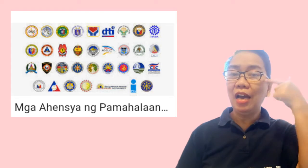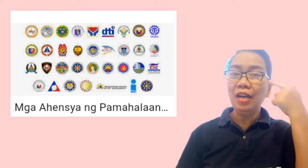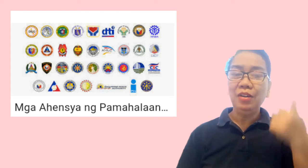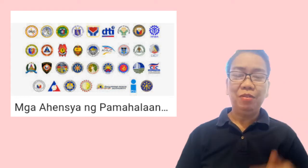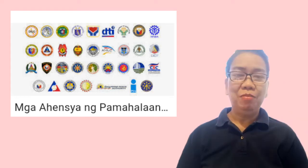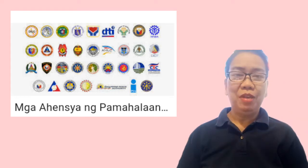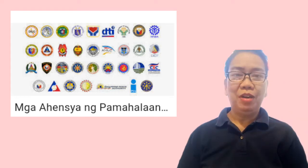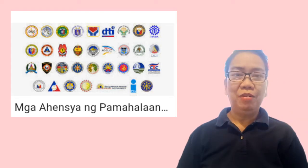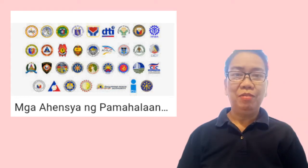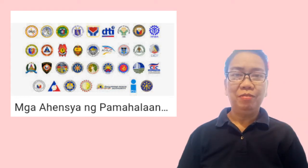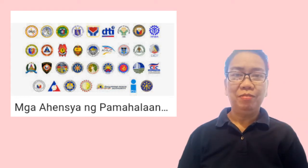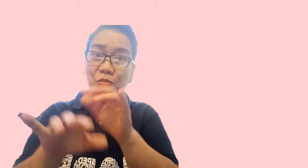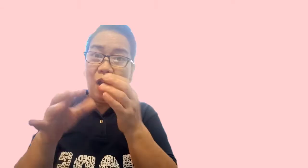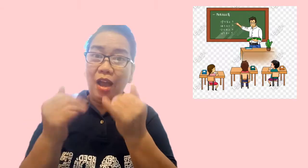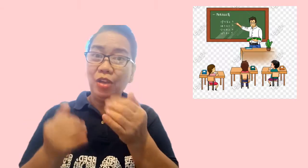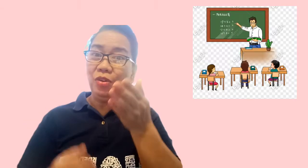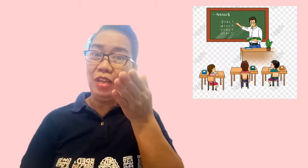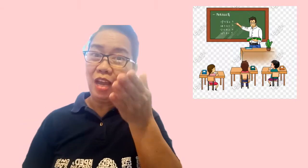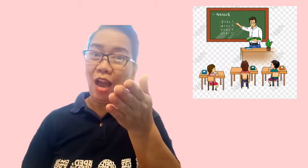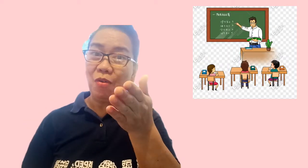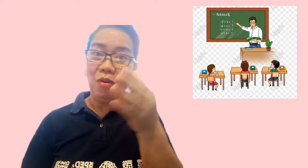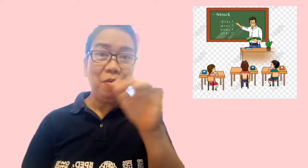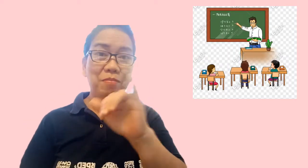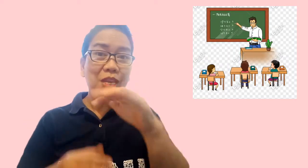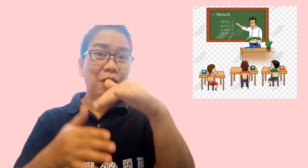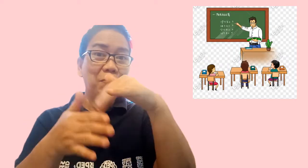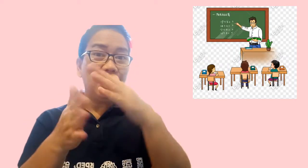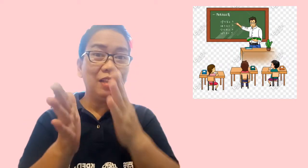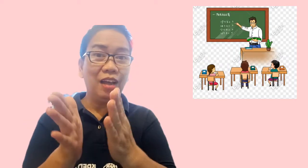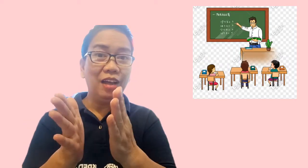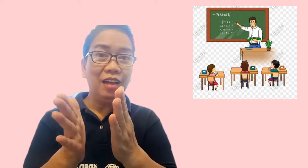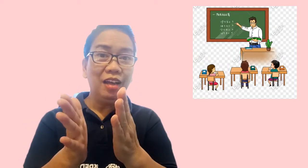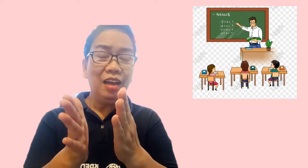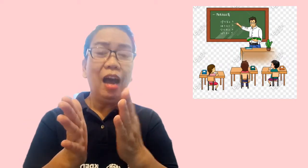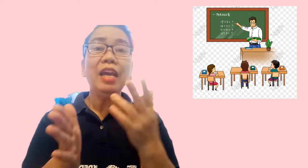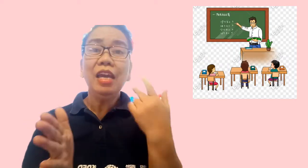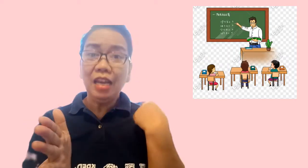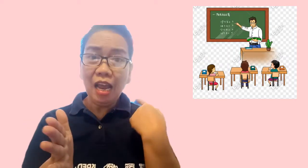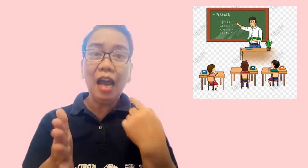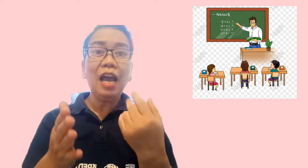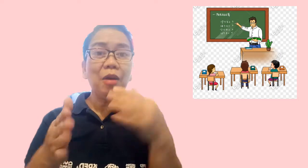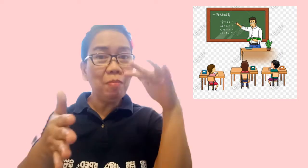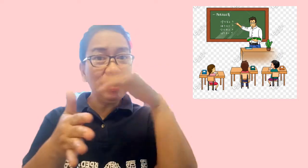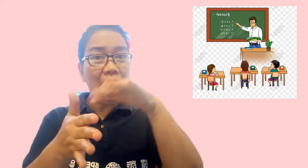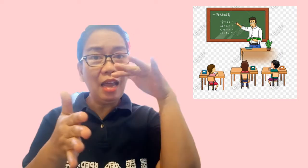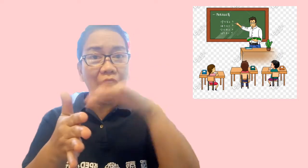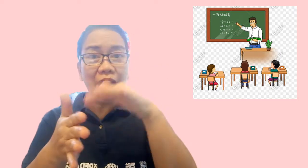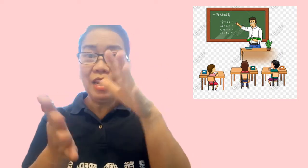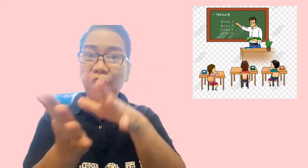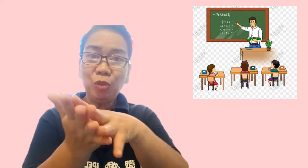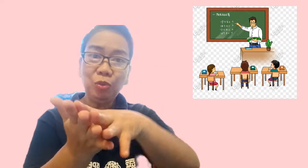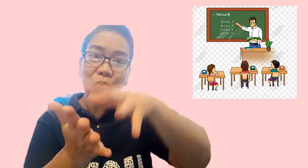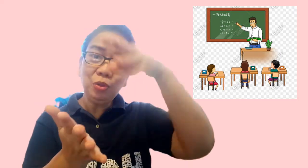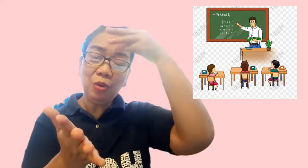gobyerno. Mukha ngayon, ikaw bilang bata, ay nakakapag-aral, natututo